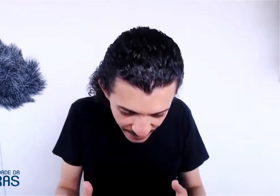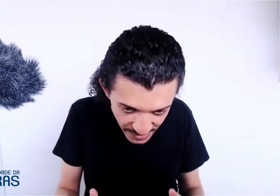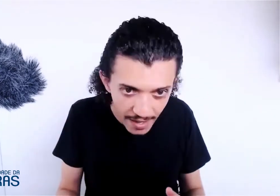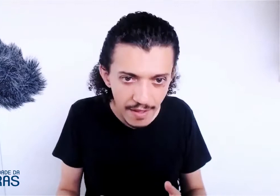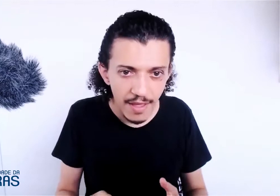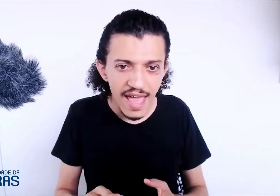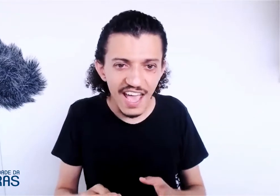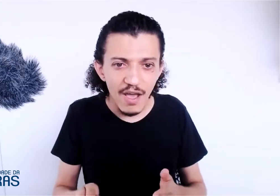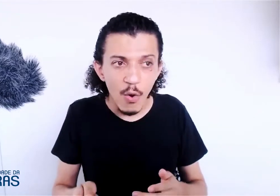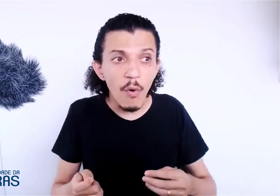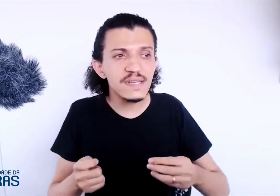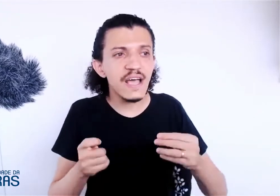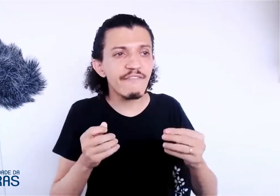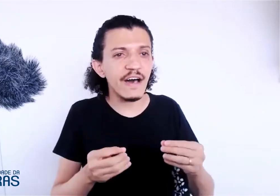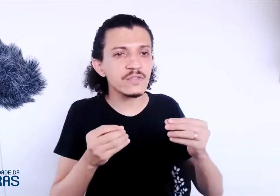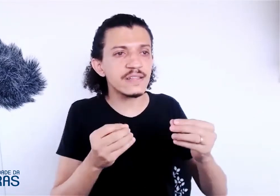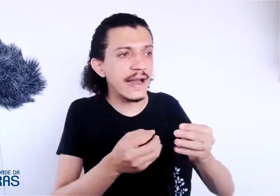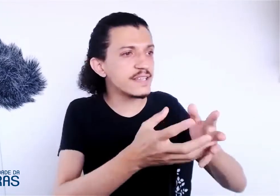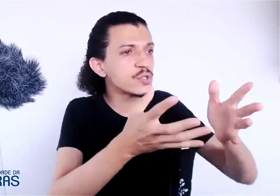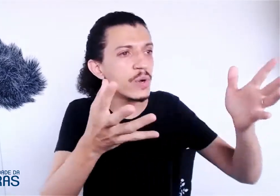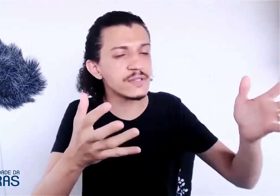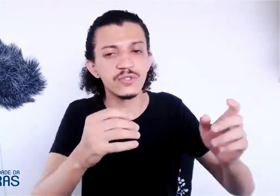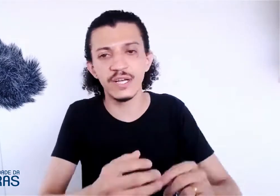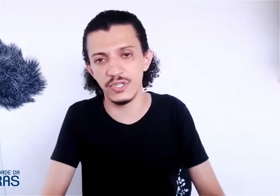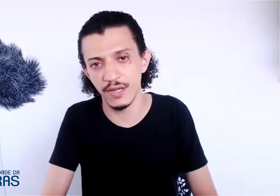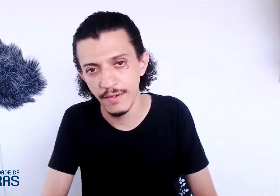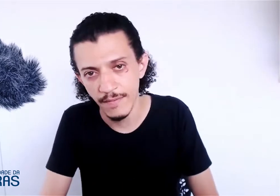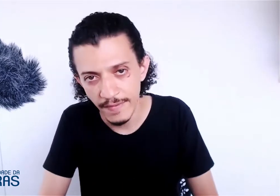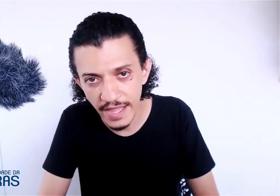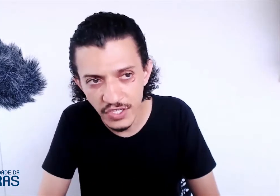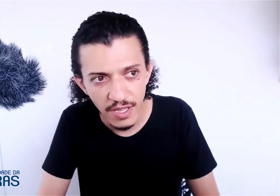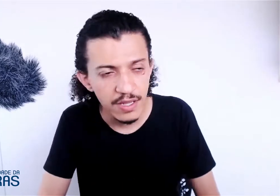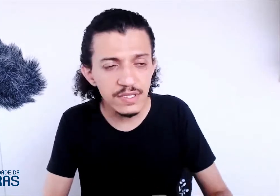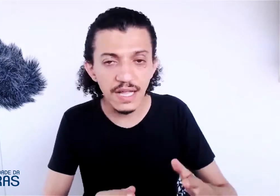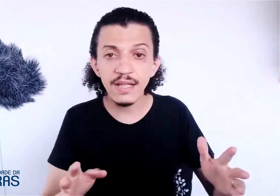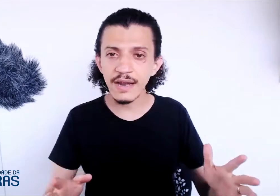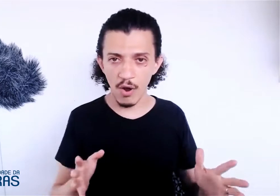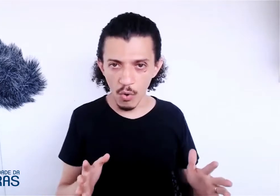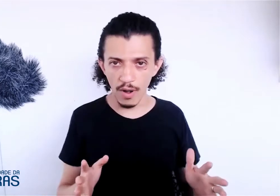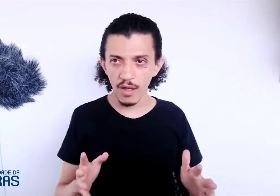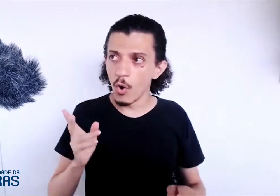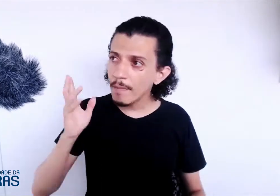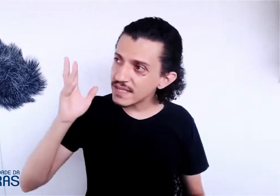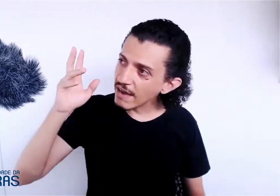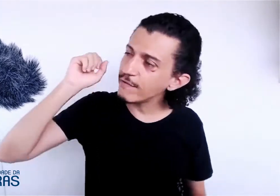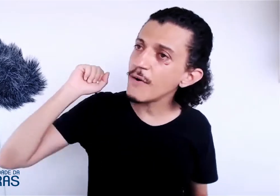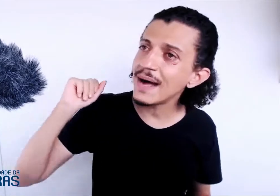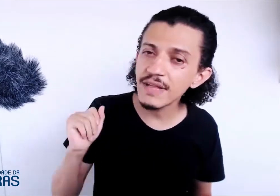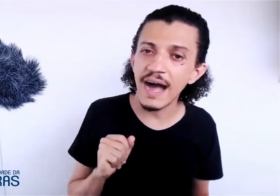fazer, é observar os detalhes das coisas no dia a dia. Entende? Então, você está andando na rua, observa o formato da